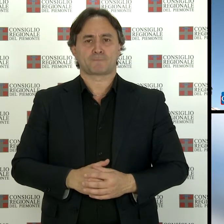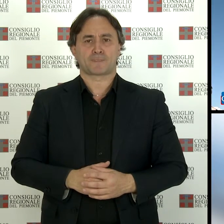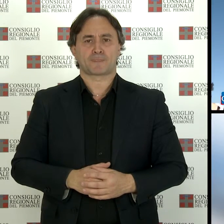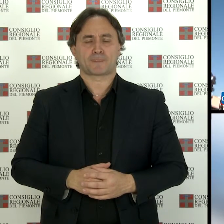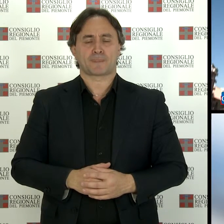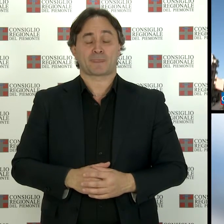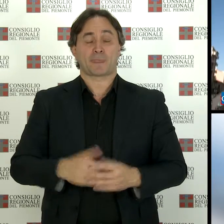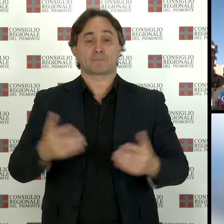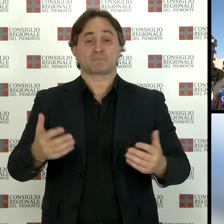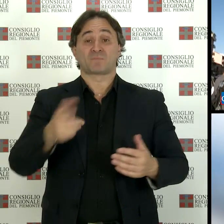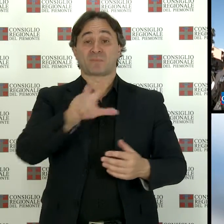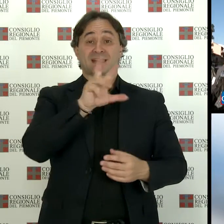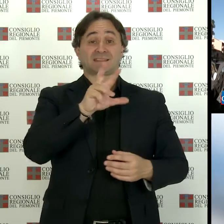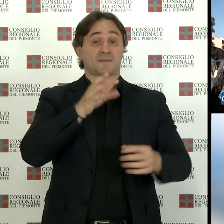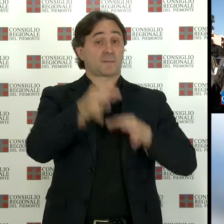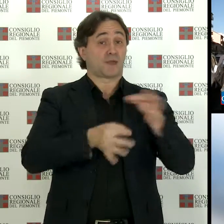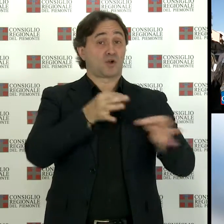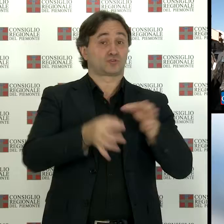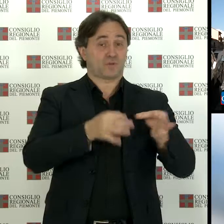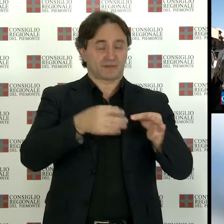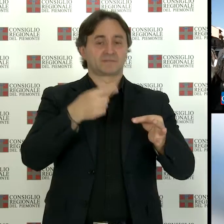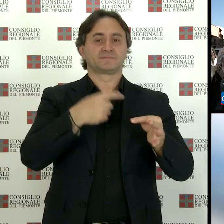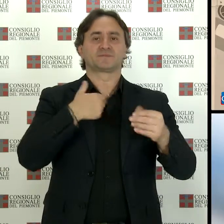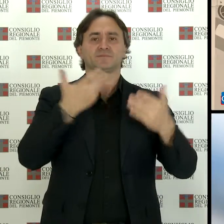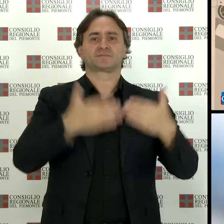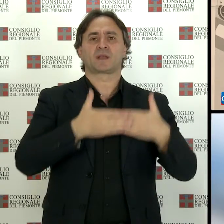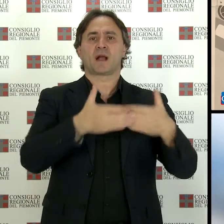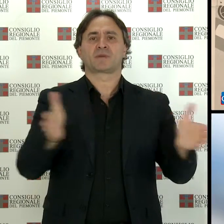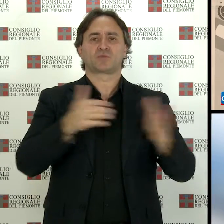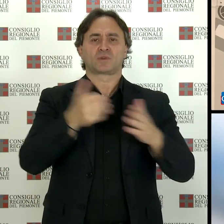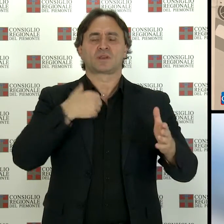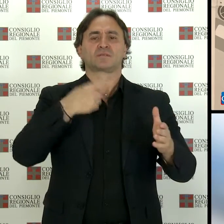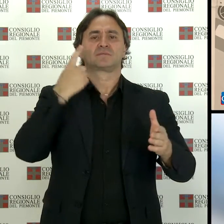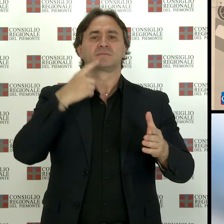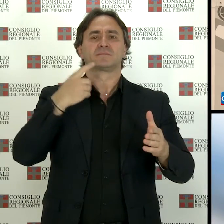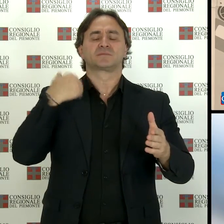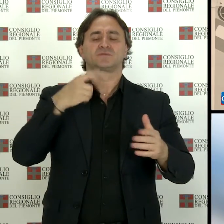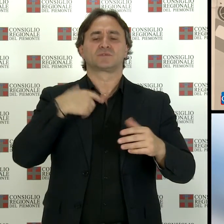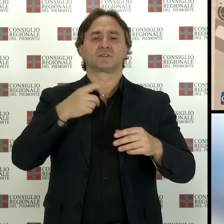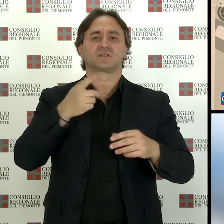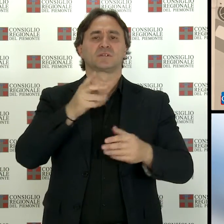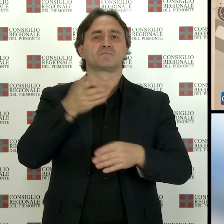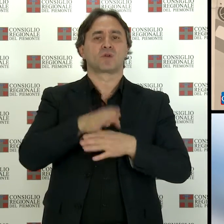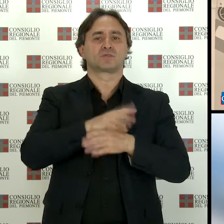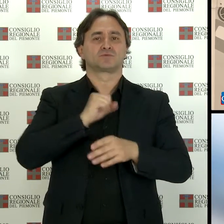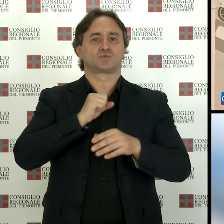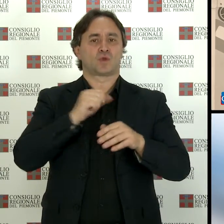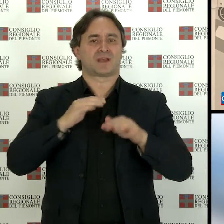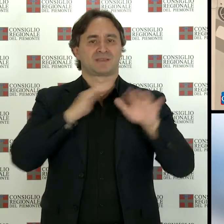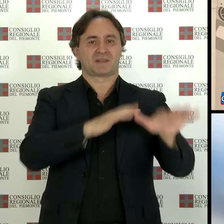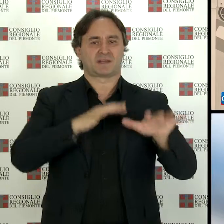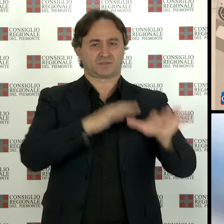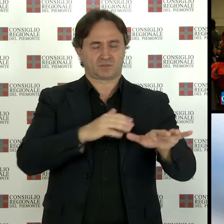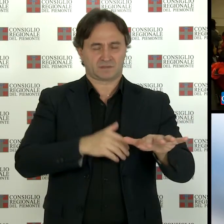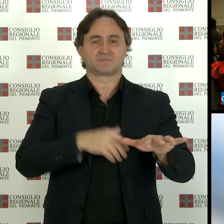Si è aperta il 3 ottobre, in occasione della prima giornata nazionale in ricordo delle vittime dell'immigrazione la rassegna cinematografica